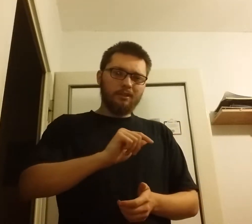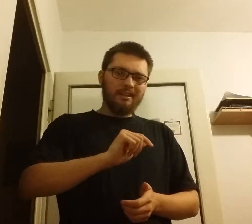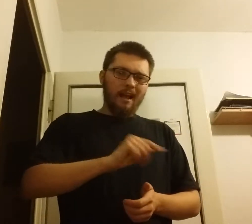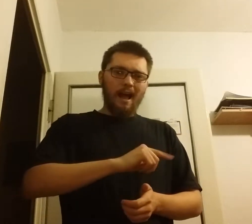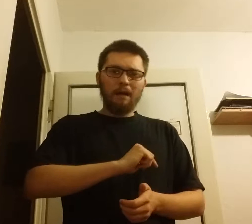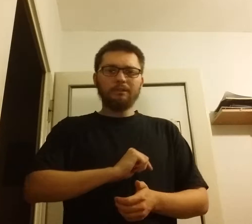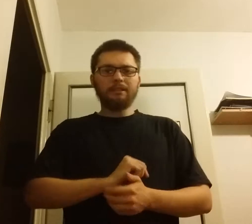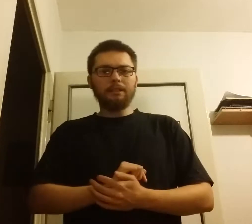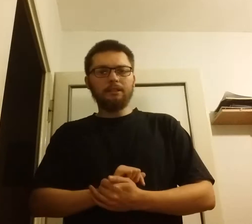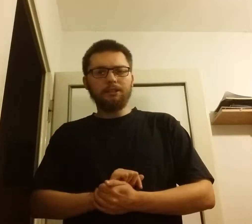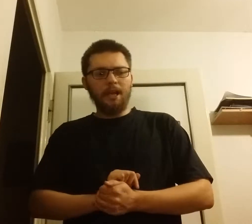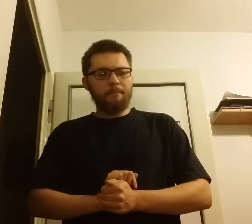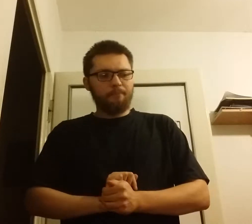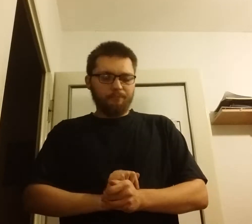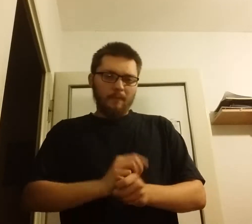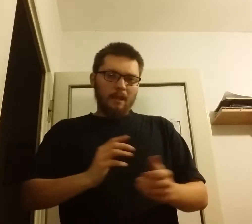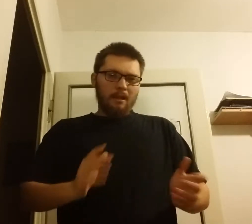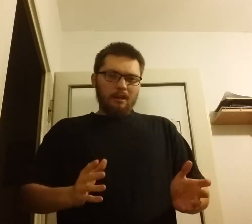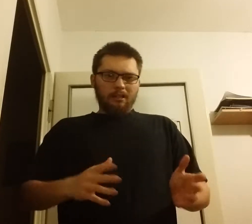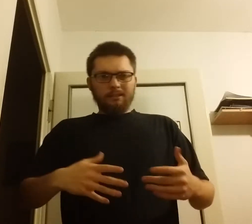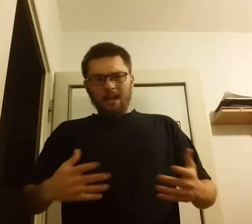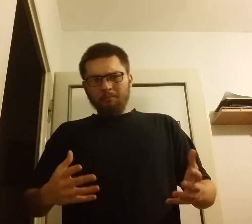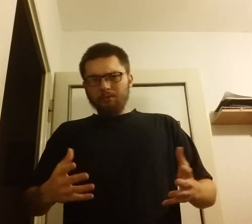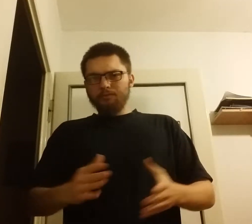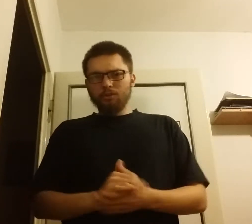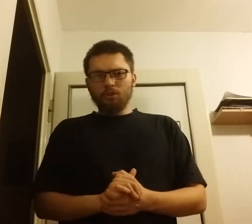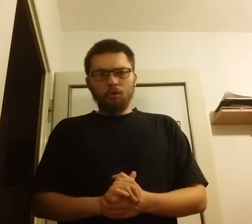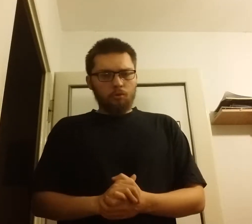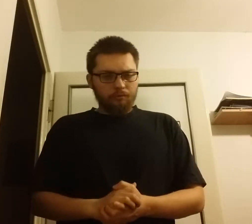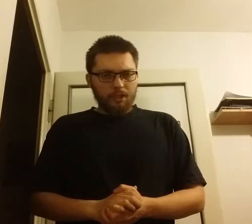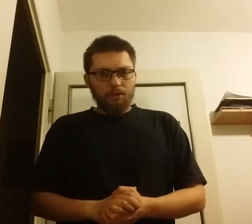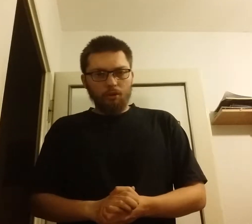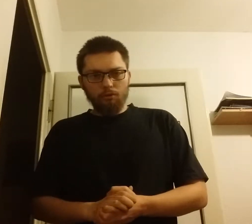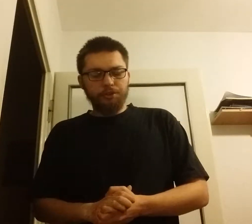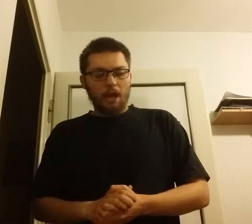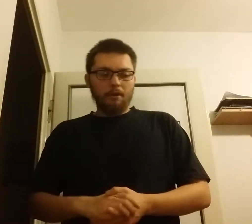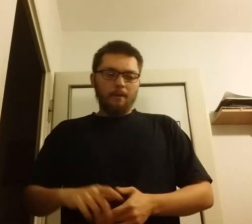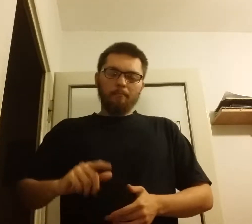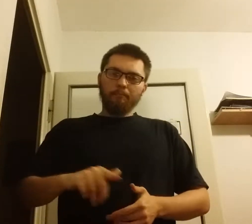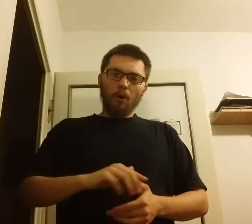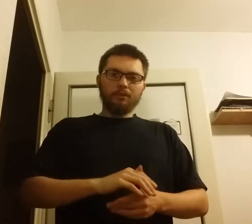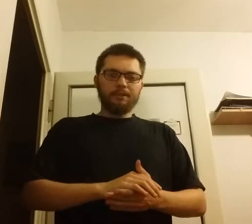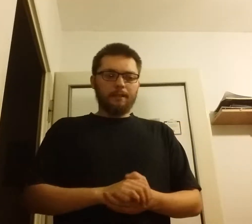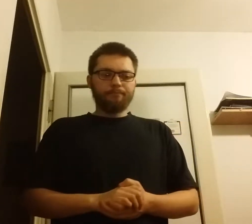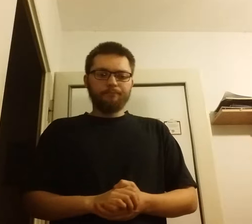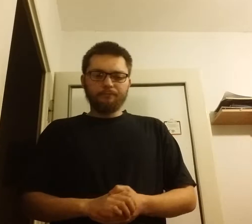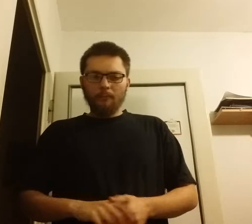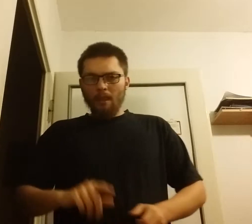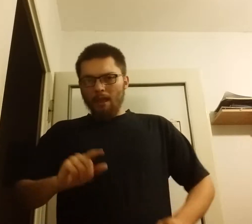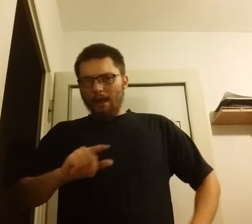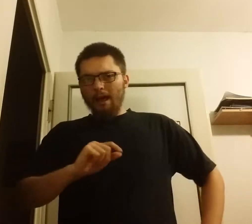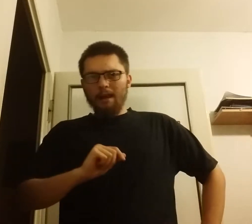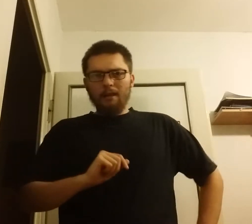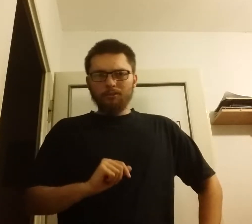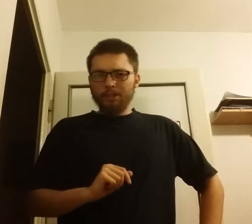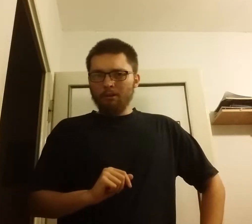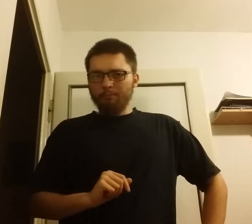Austrii, gdzie tam tworzono również oddziały polskie. Ale oddziały